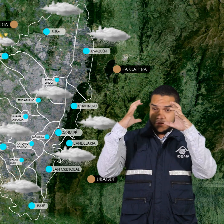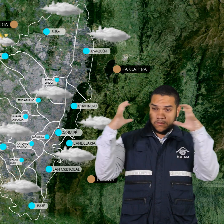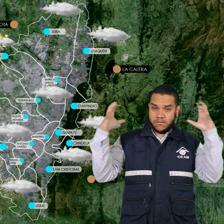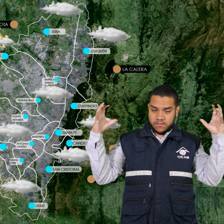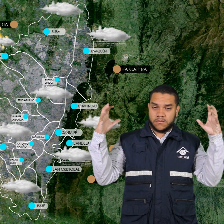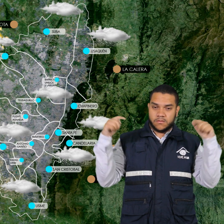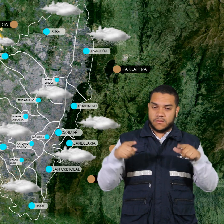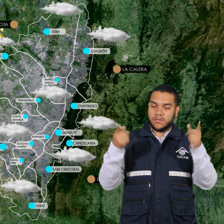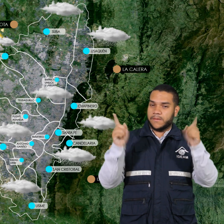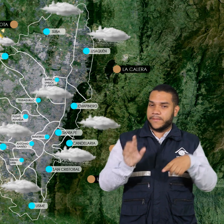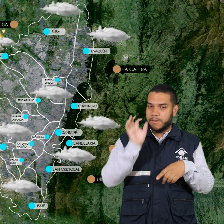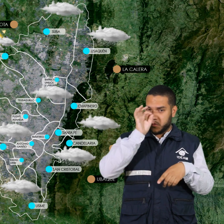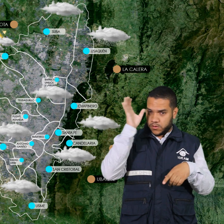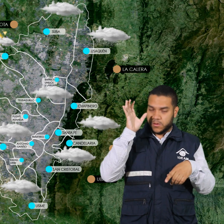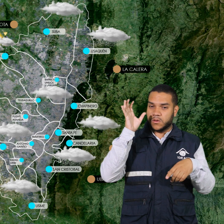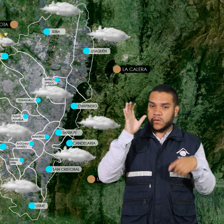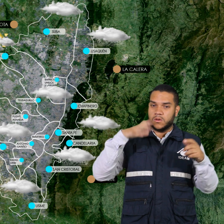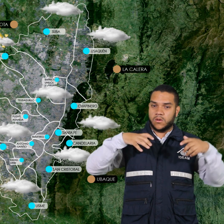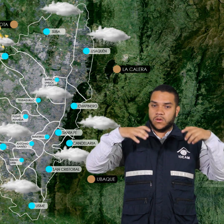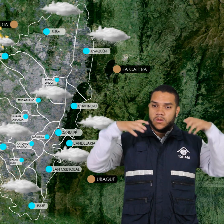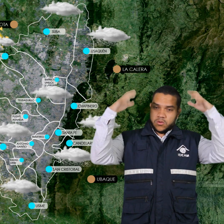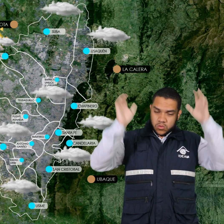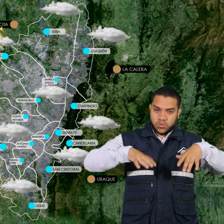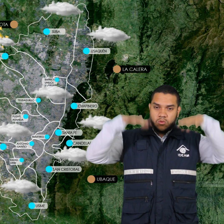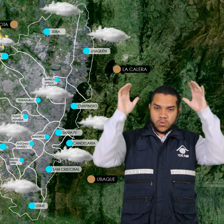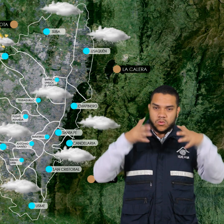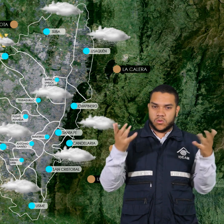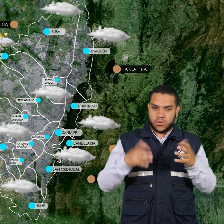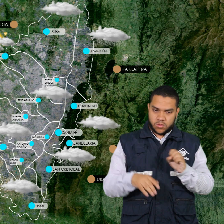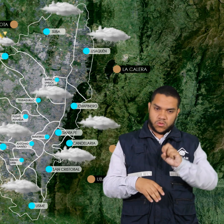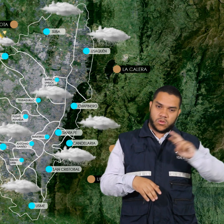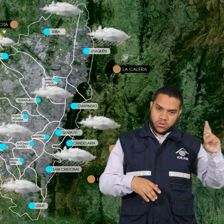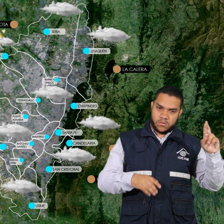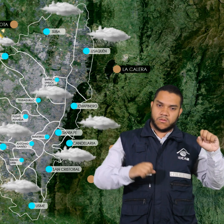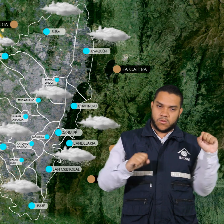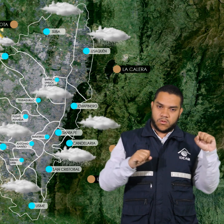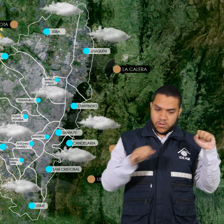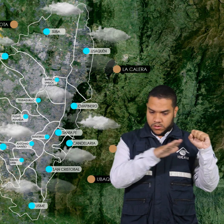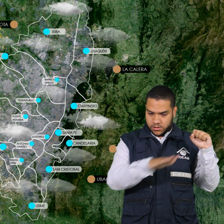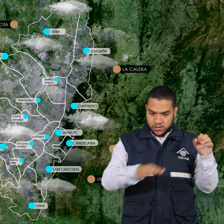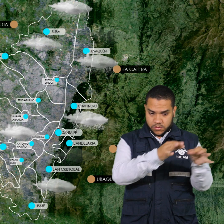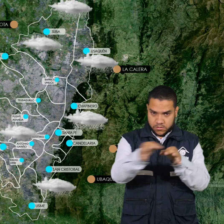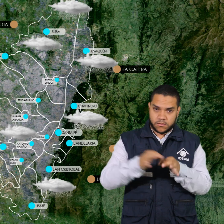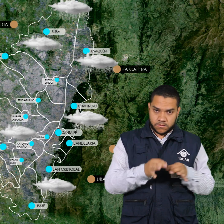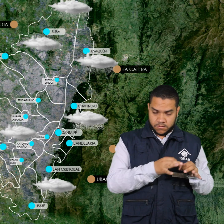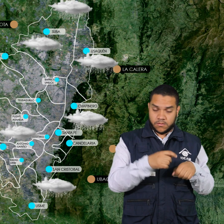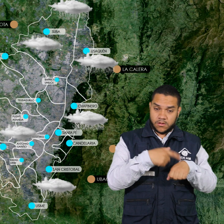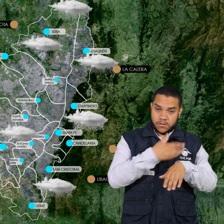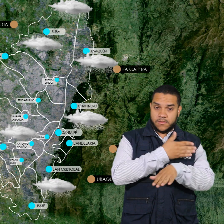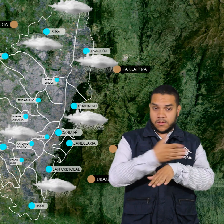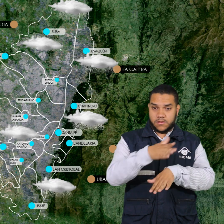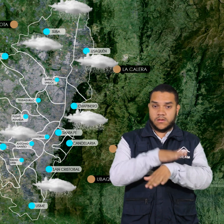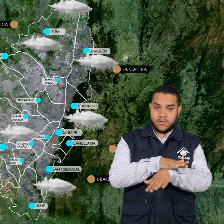cubierto y hay posibilidad de que se registran algunas precipitaciones hacia el oriente de la ciudad y de la sabana. Para la tarde se